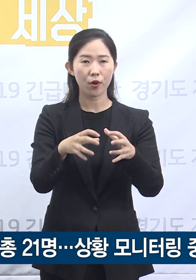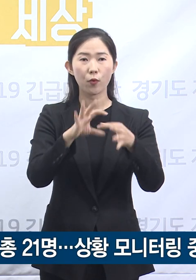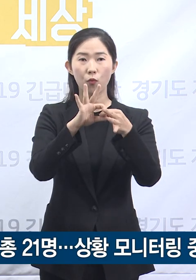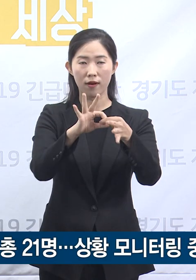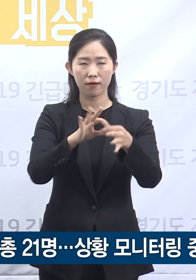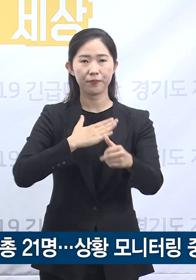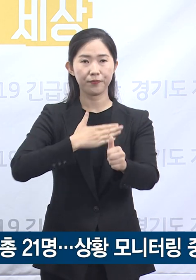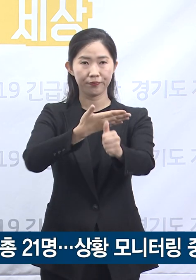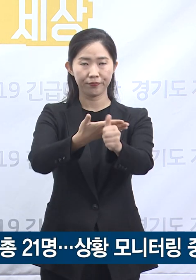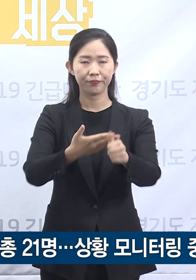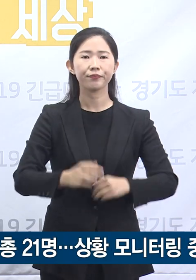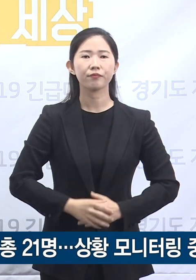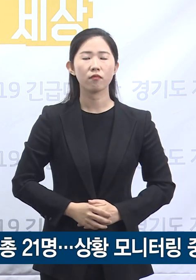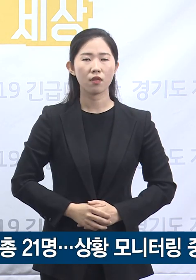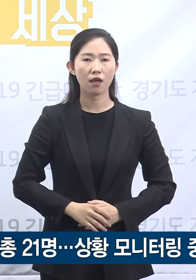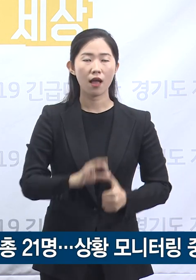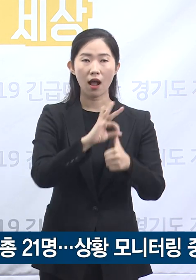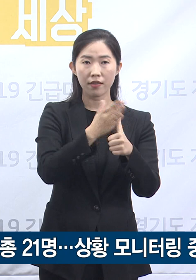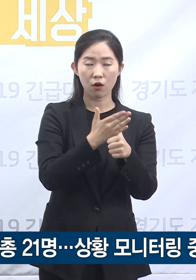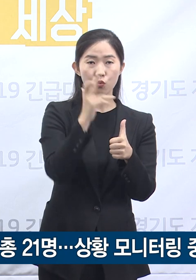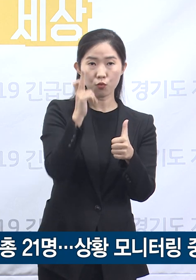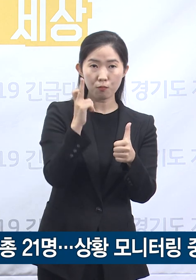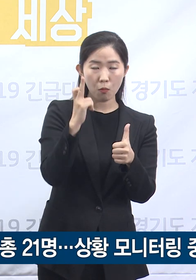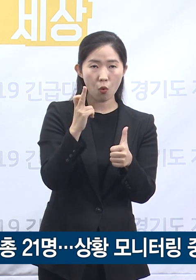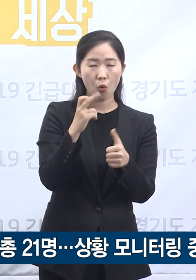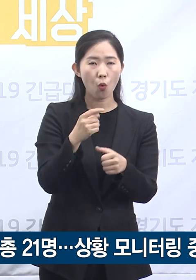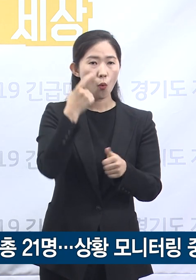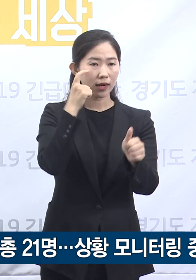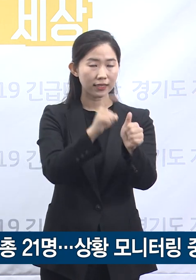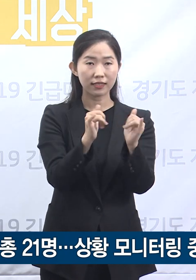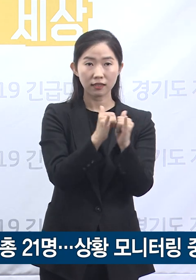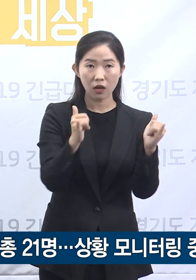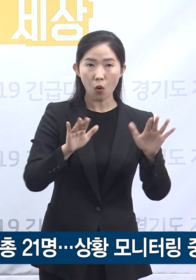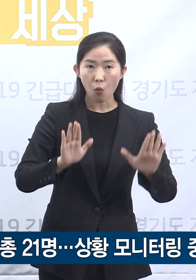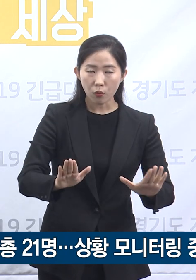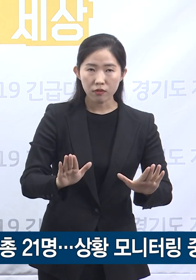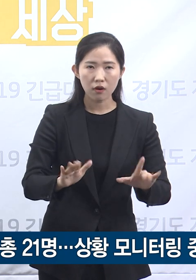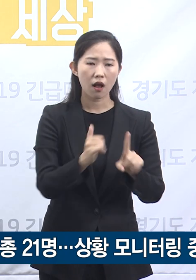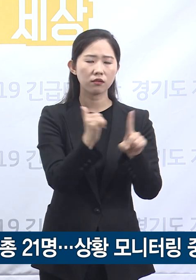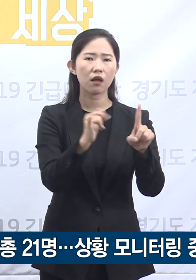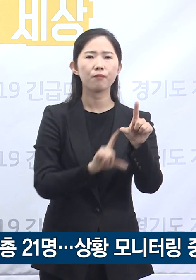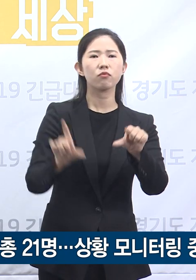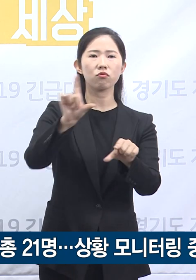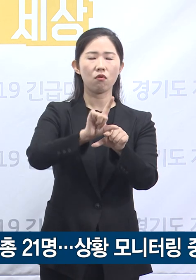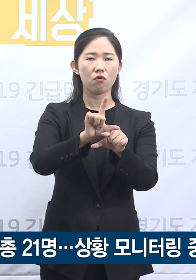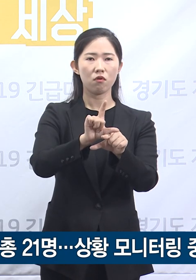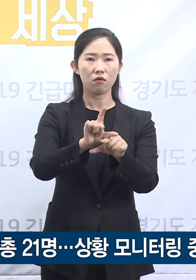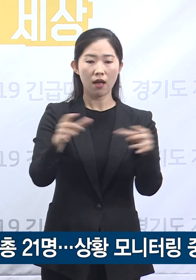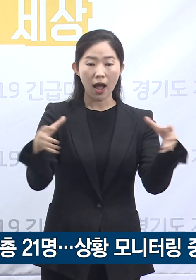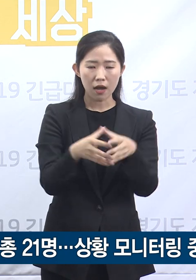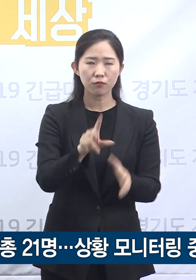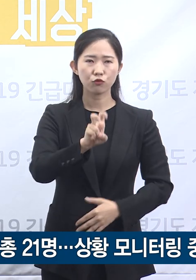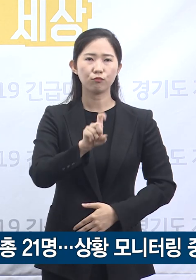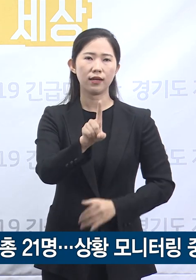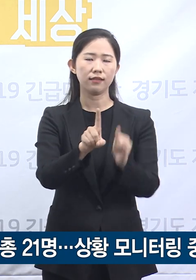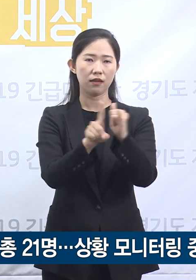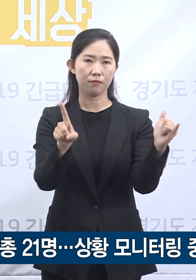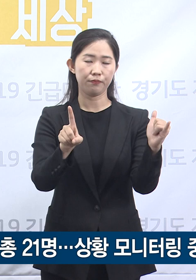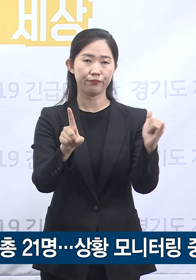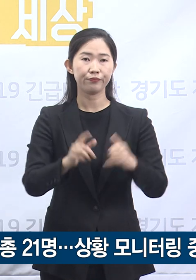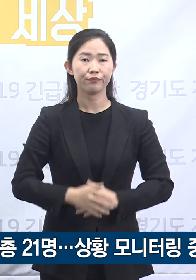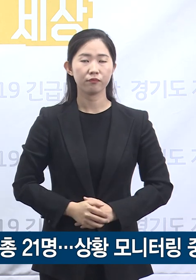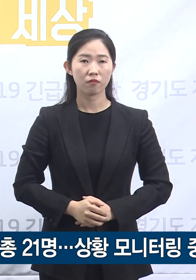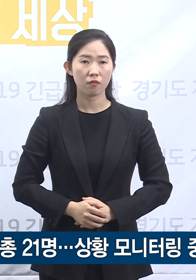안양군포 목회자 모임과 관련된 확진자는 오늘 0시 기준 1명이 증가한 총 21명입니다. 추가 확진자는